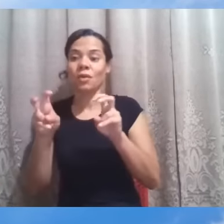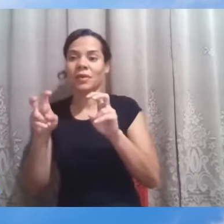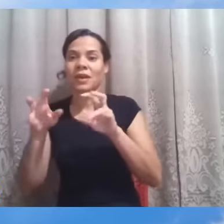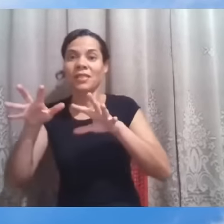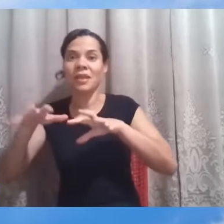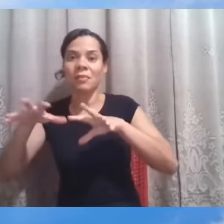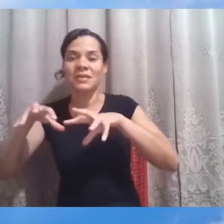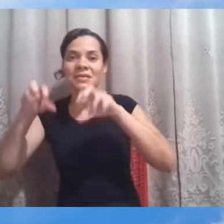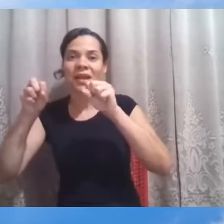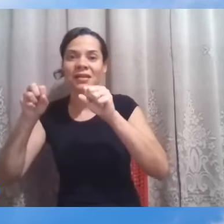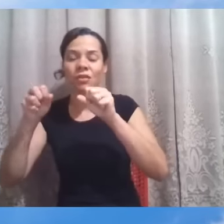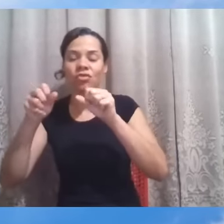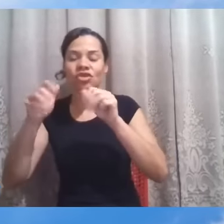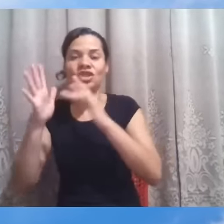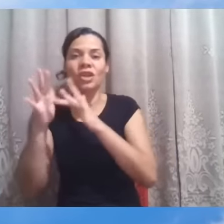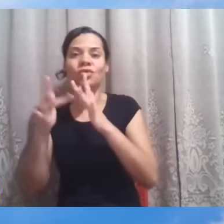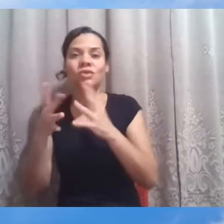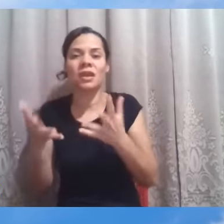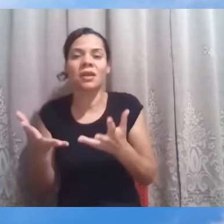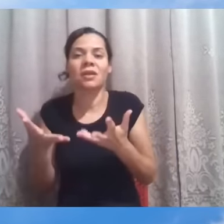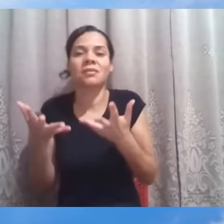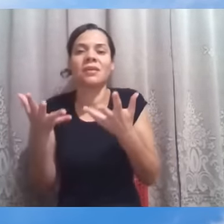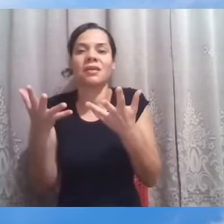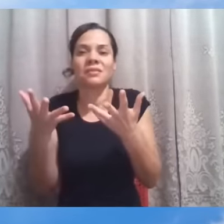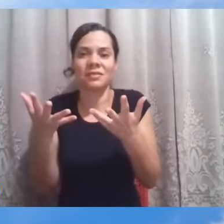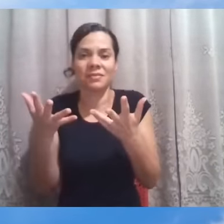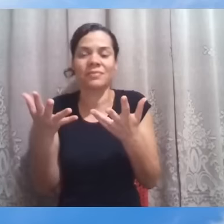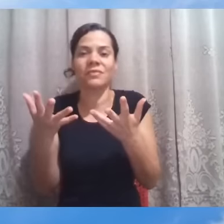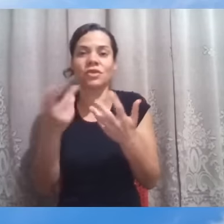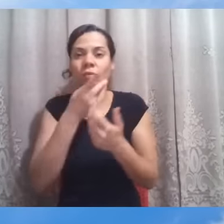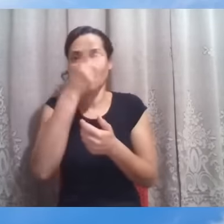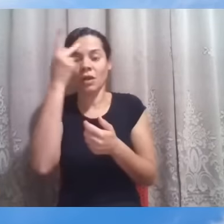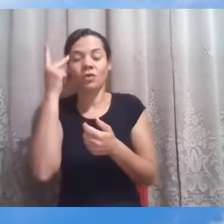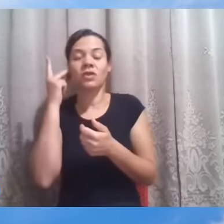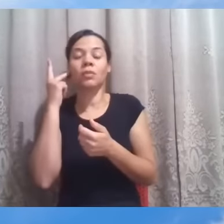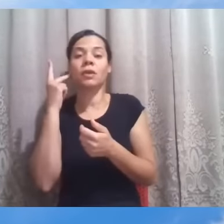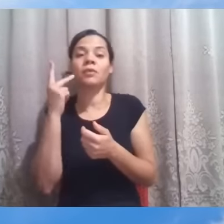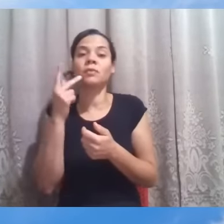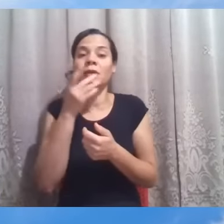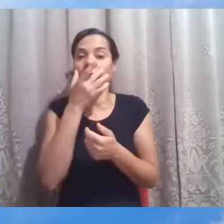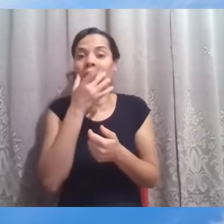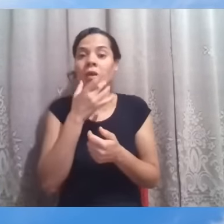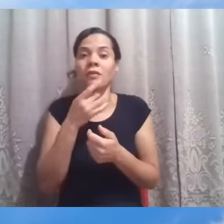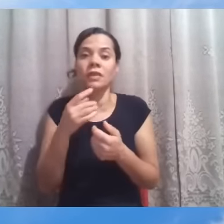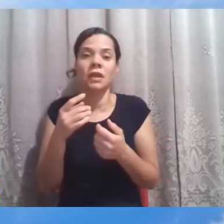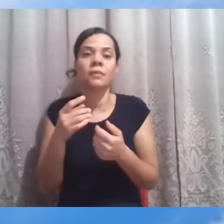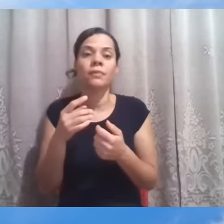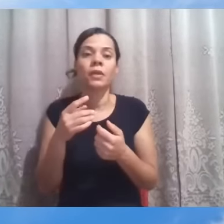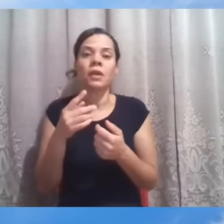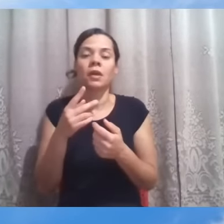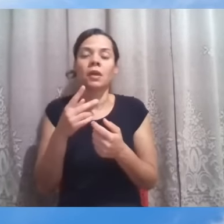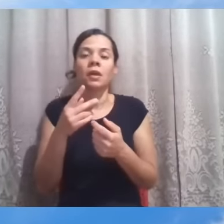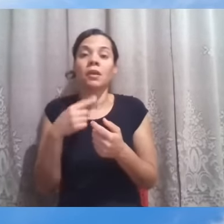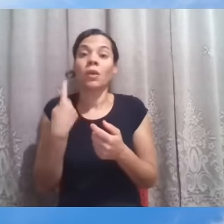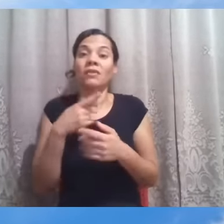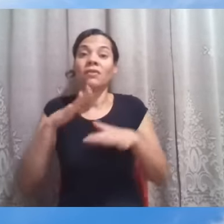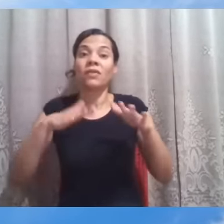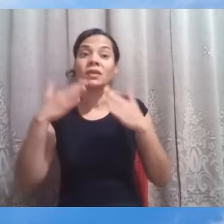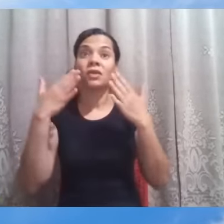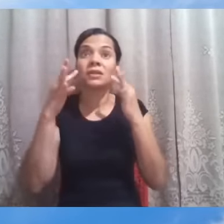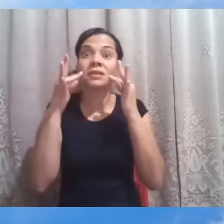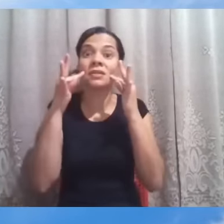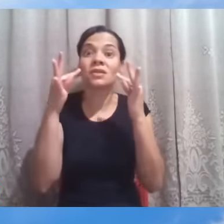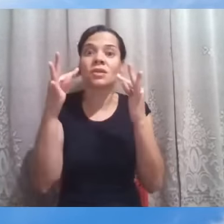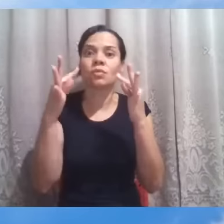engrandece-a de alguém que não se esperava. Então, muitas vezes, estaremos diante de testemunhos de